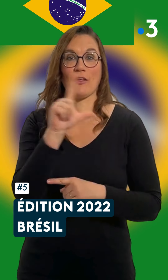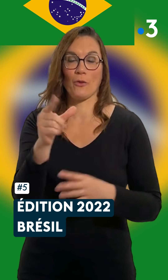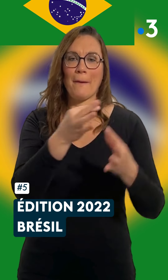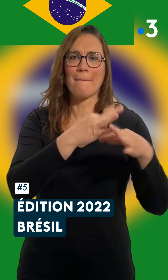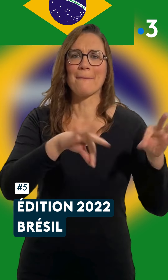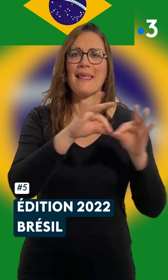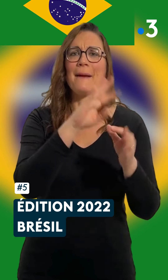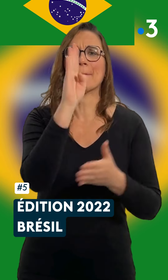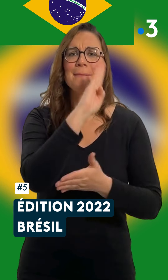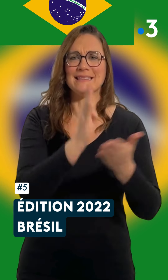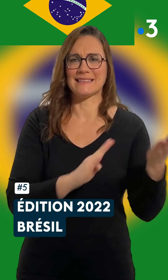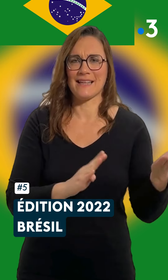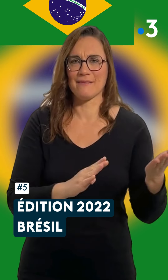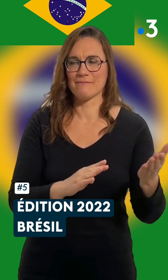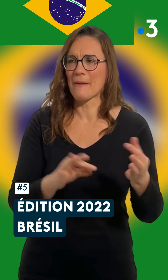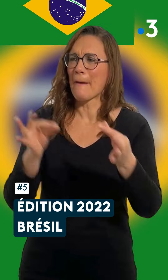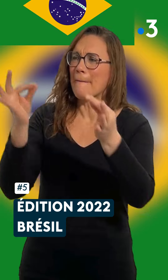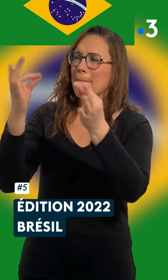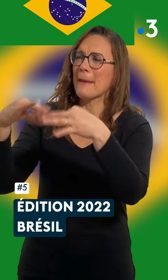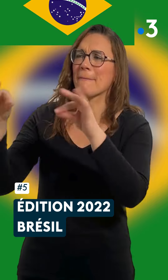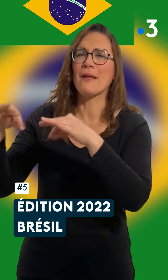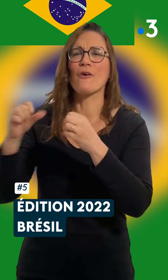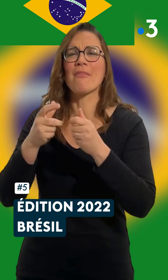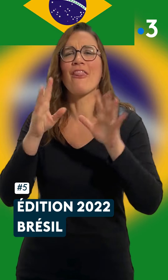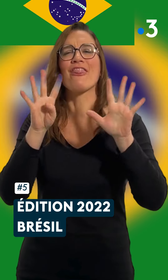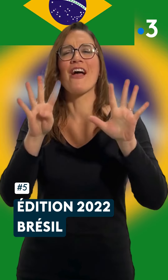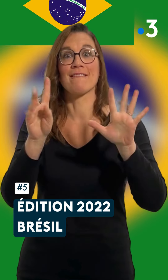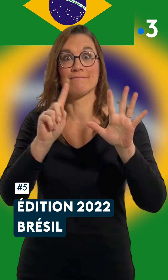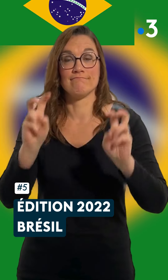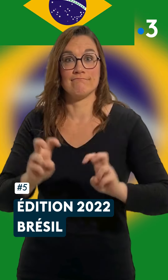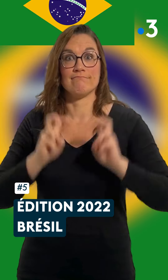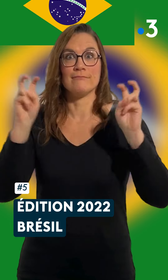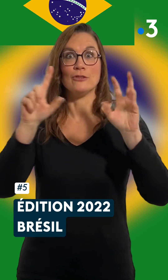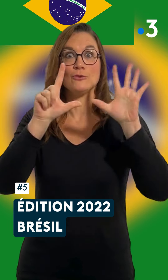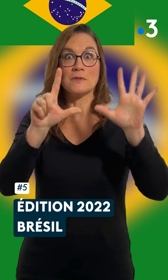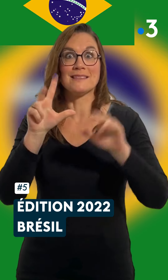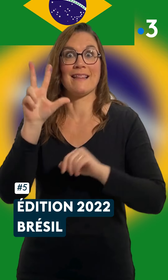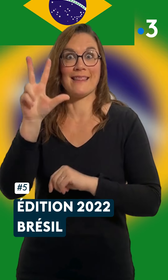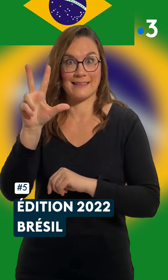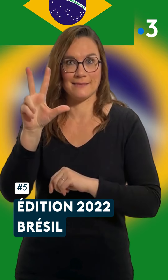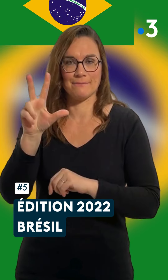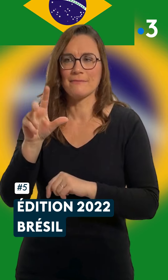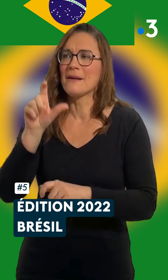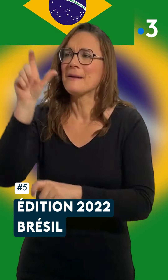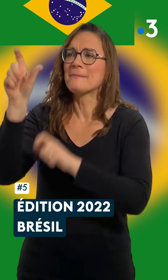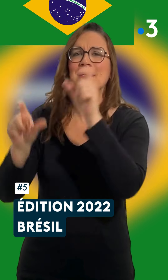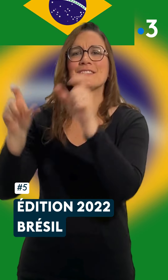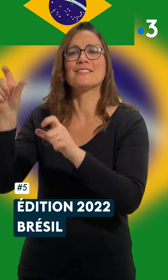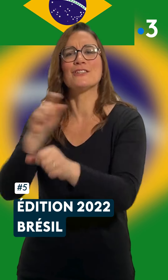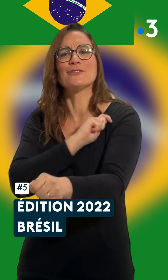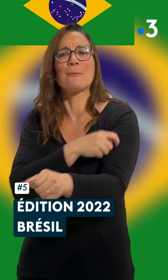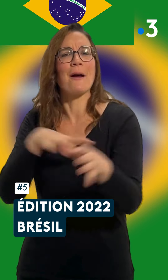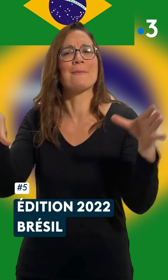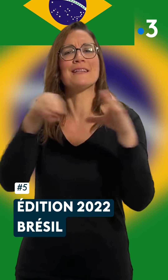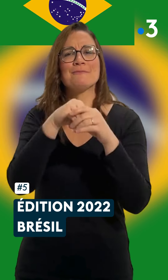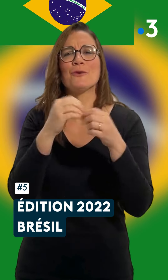Les derniers Deflympics ont eu lieu au Brésil en 2022. Et là, il n'y avait pas 9 pays qui participaient, mais